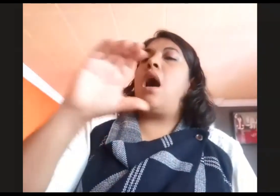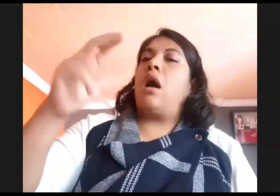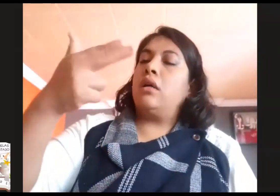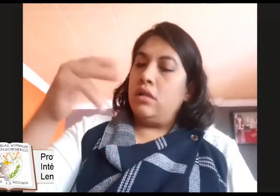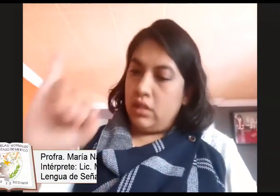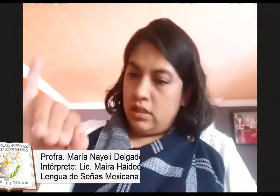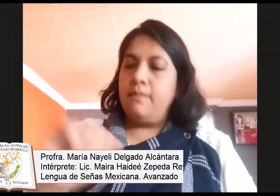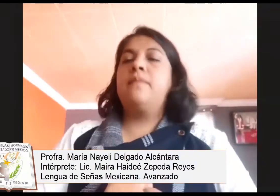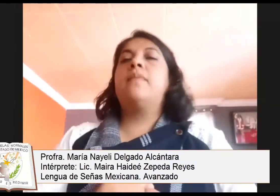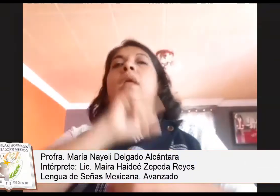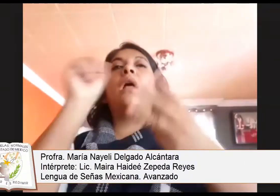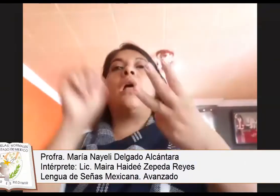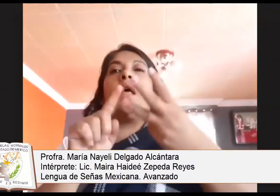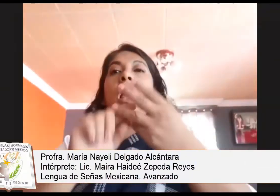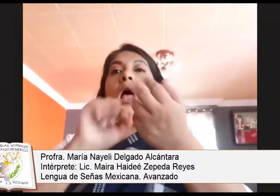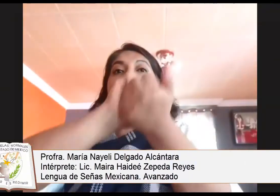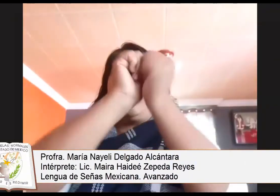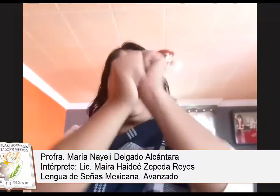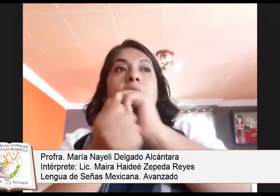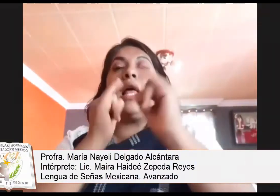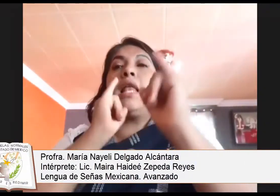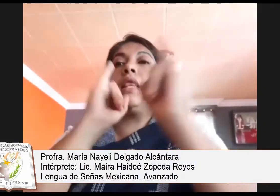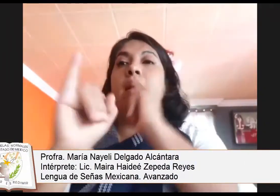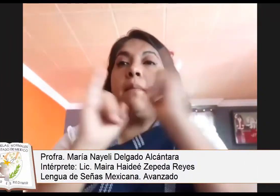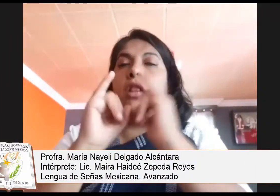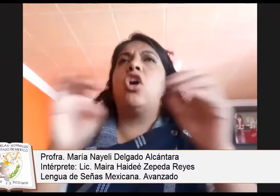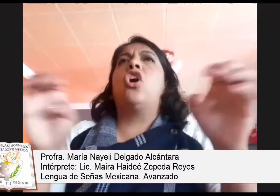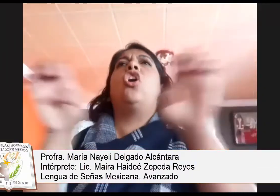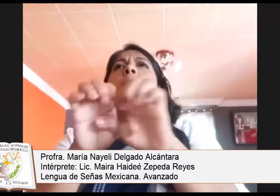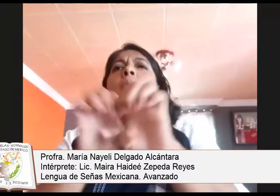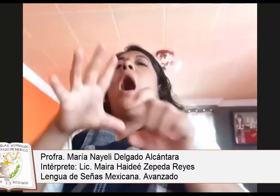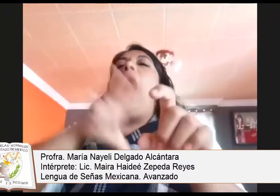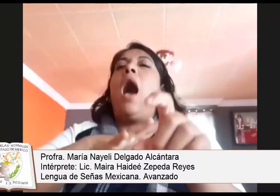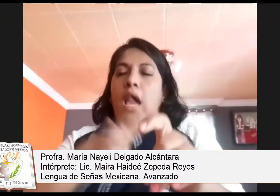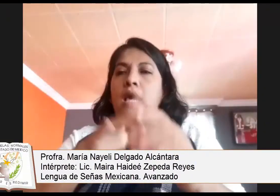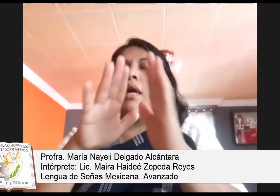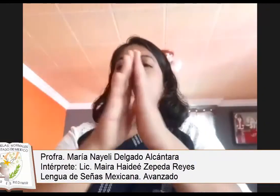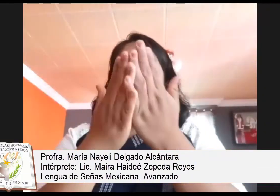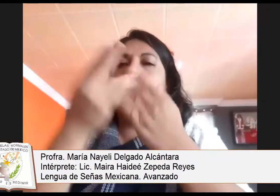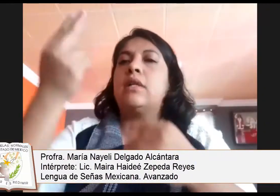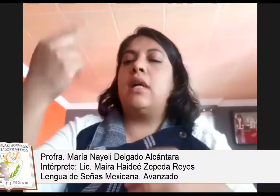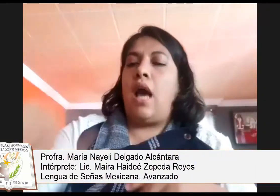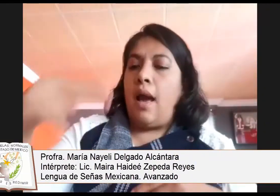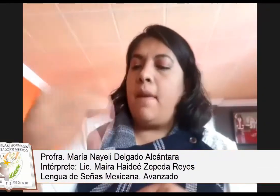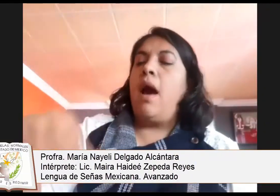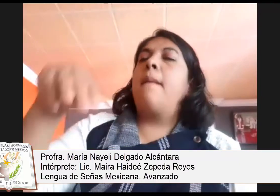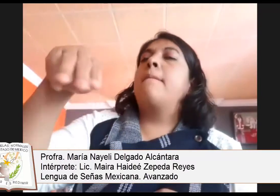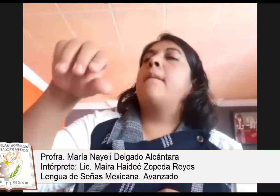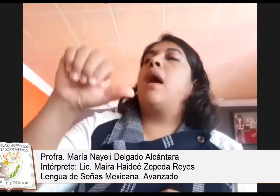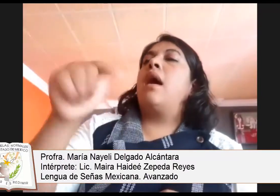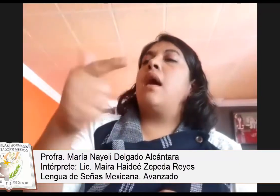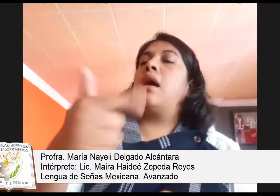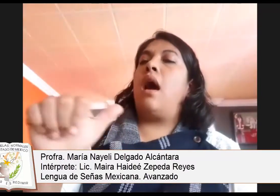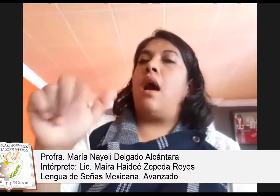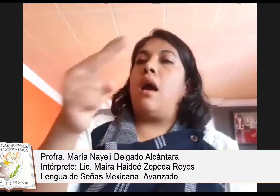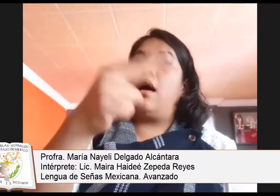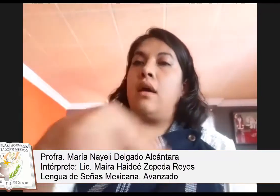En este curso se propone una evaluación sumativa. Nos permite constatar las competencias que el estudiante normaliza en el